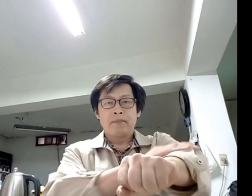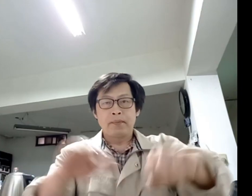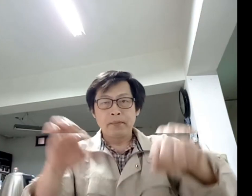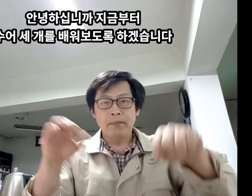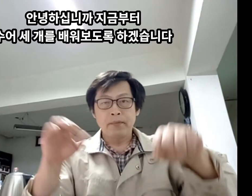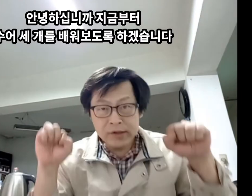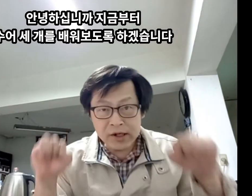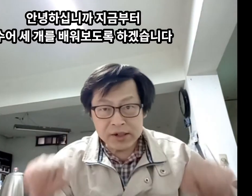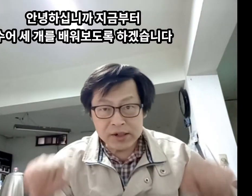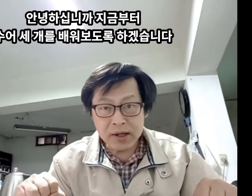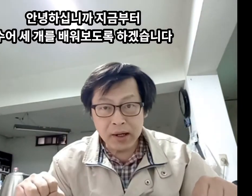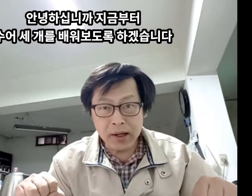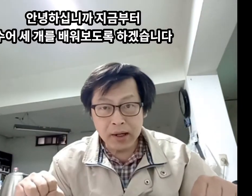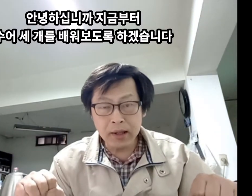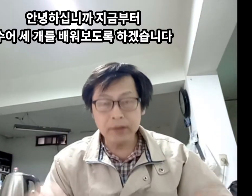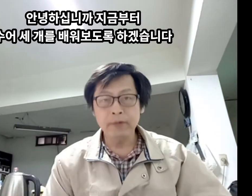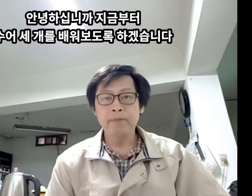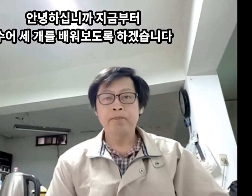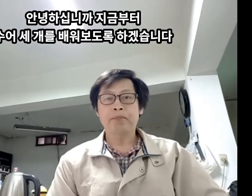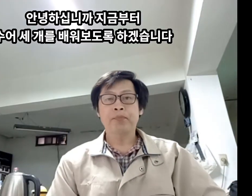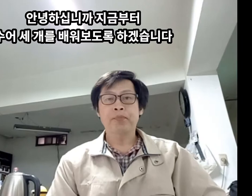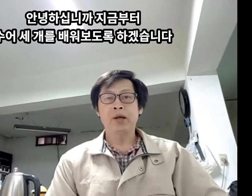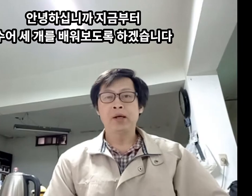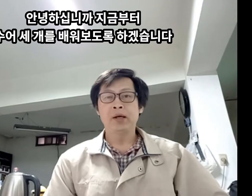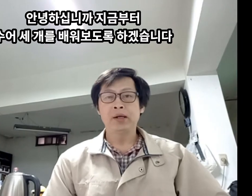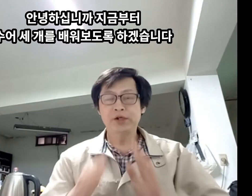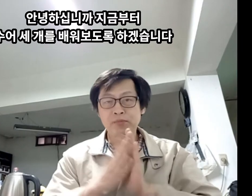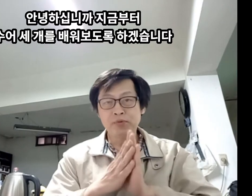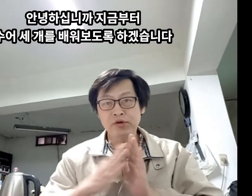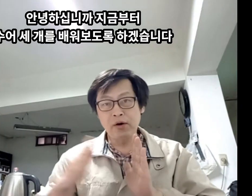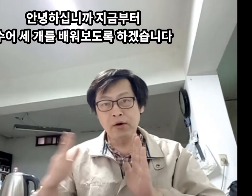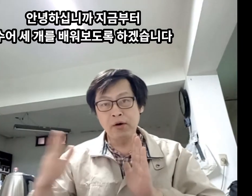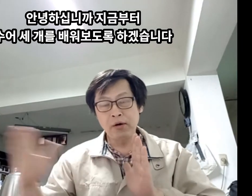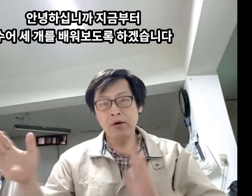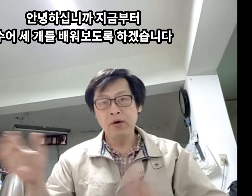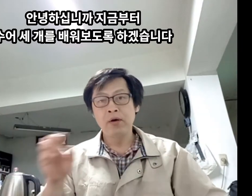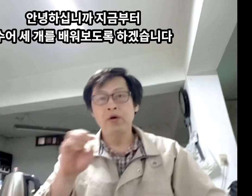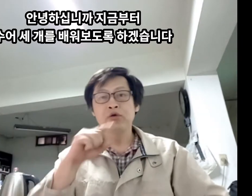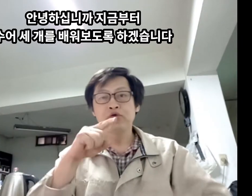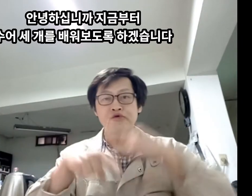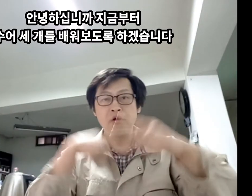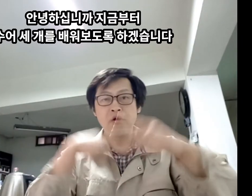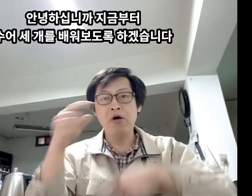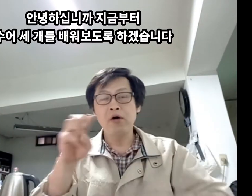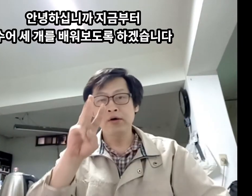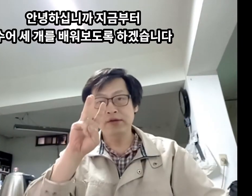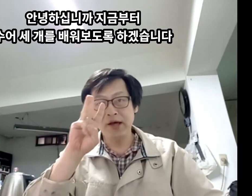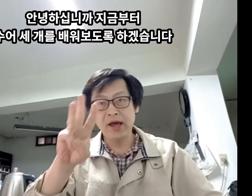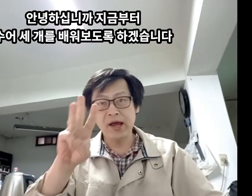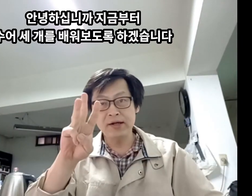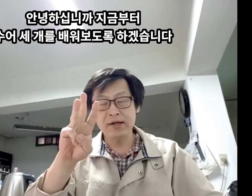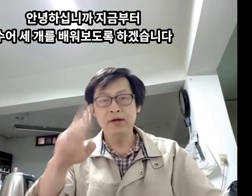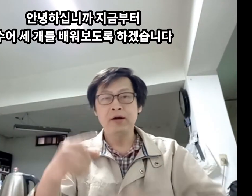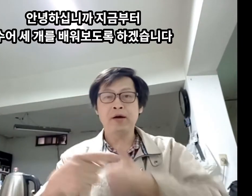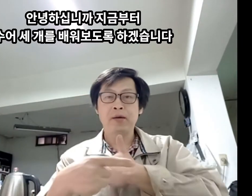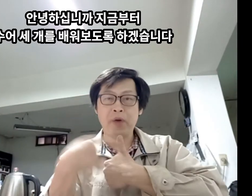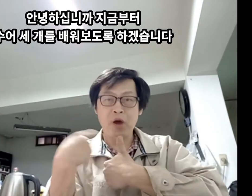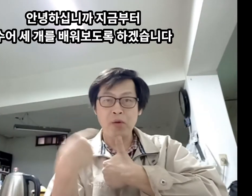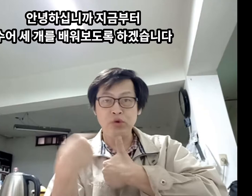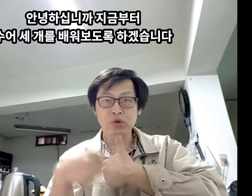안녕하십니까 지금부터 수어 3개를 외워보도록